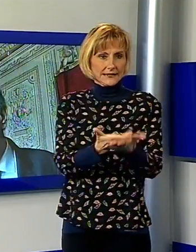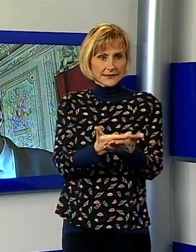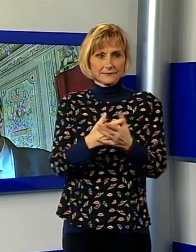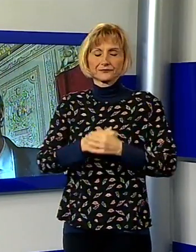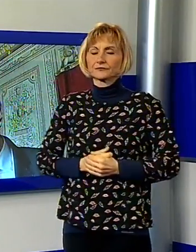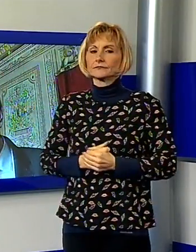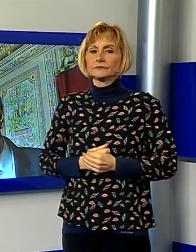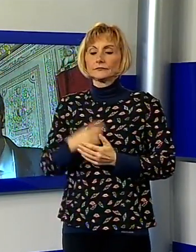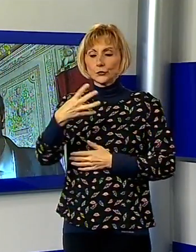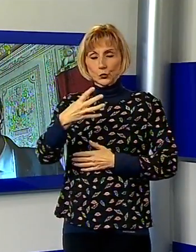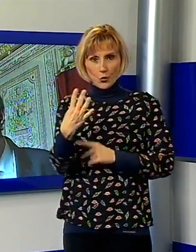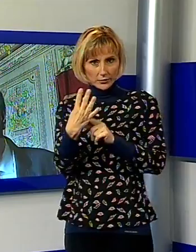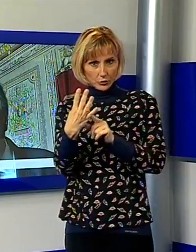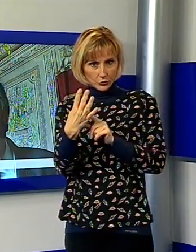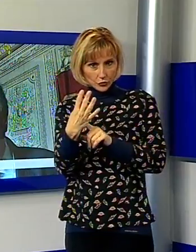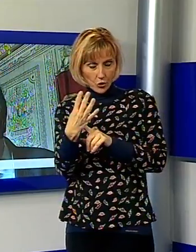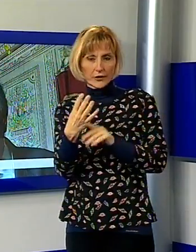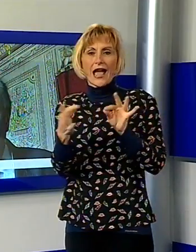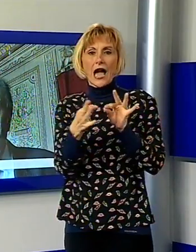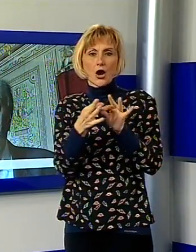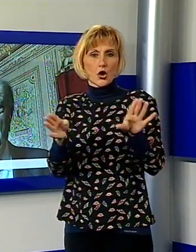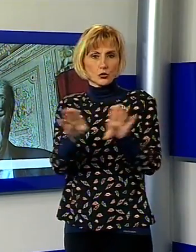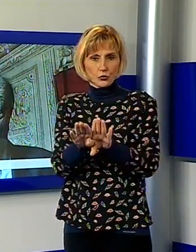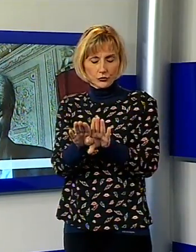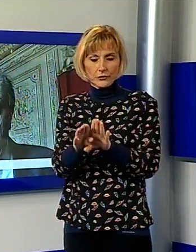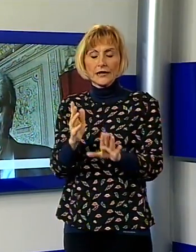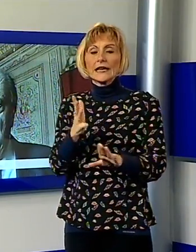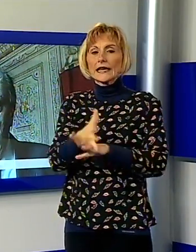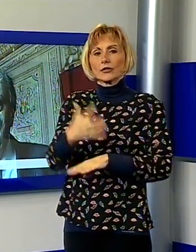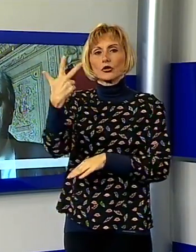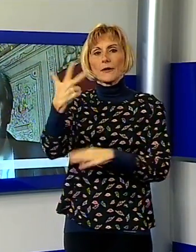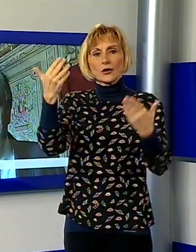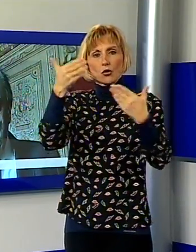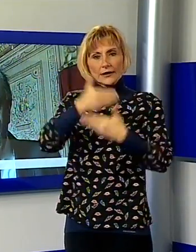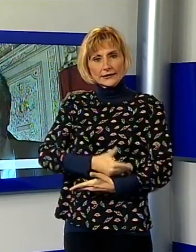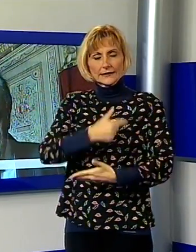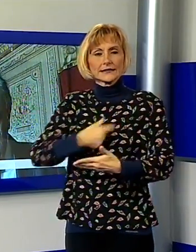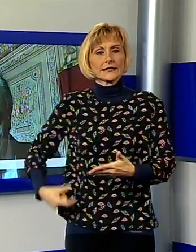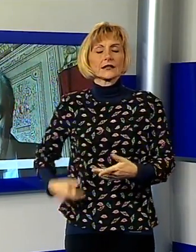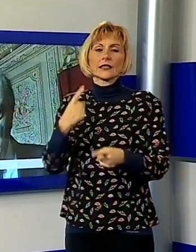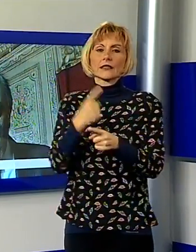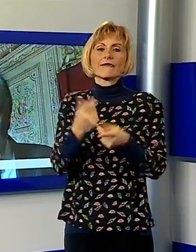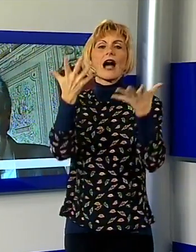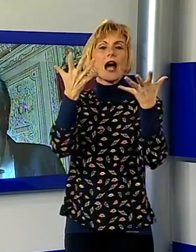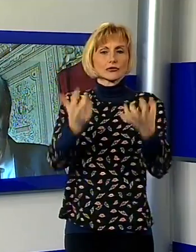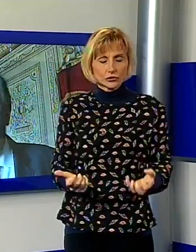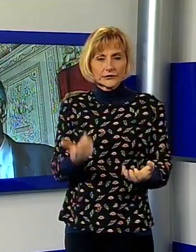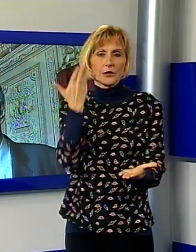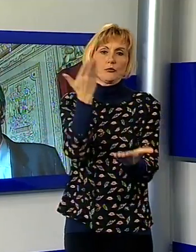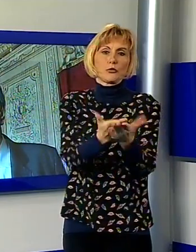Quattro giorni per chiudere l'accordo. Se entro un mercoledì sera il sindaco Tambellini non accetterà la proposta di collaborazione